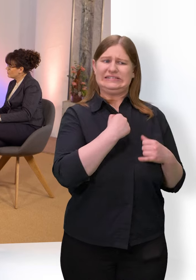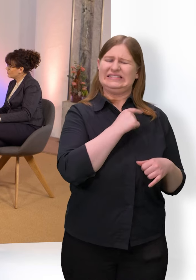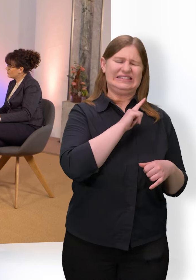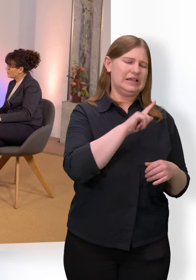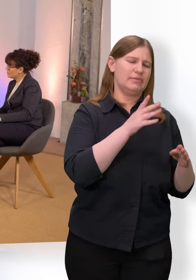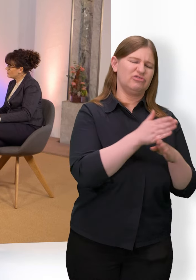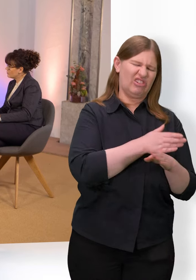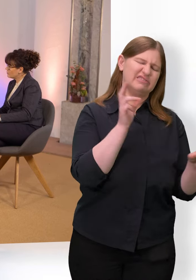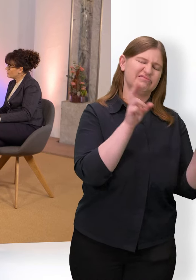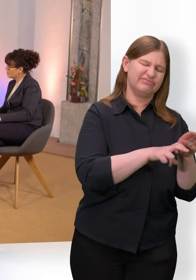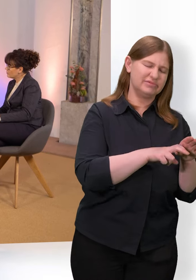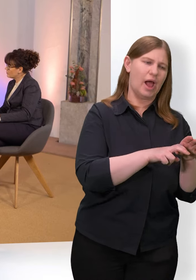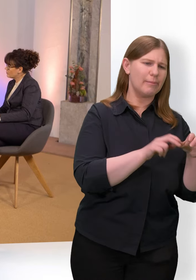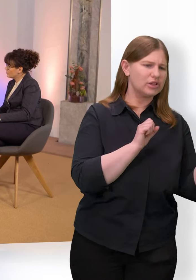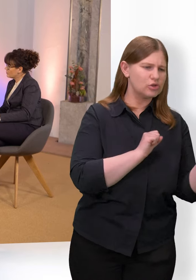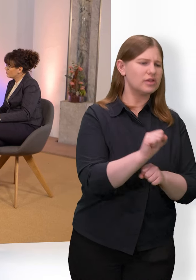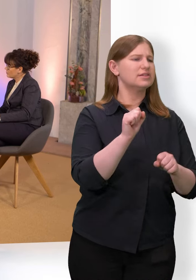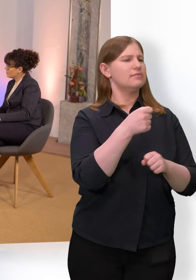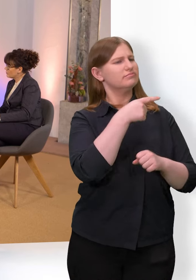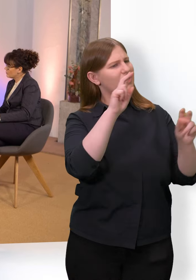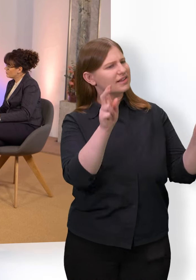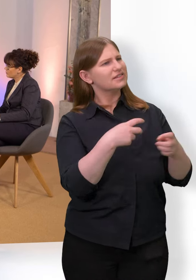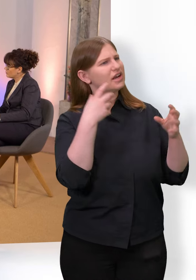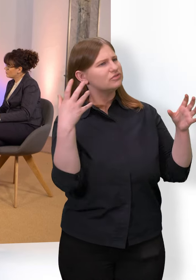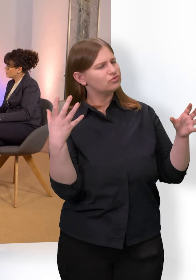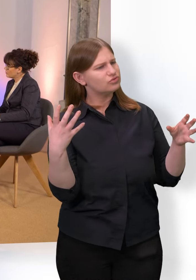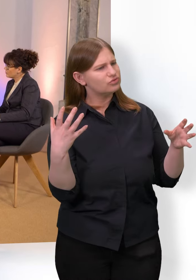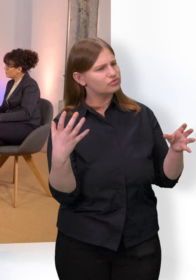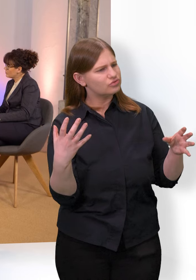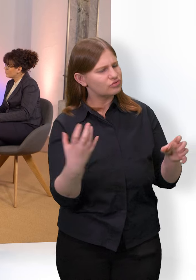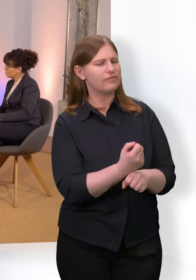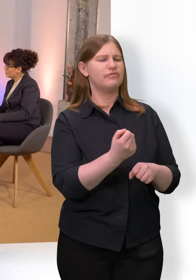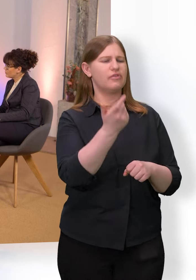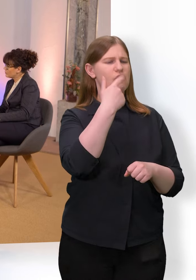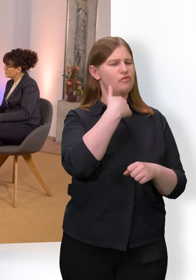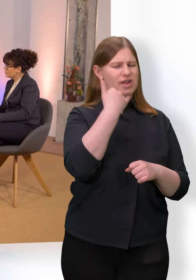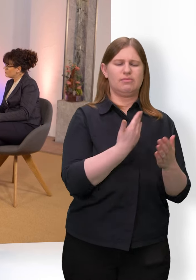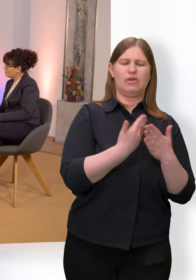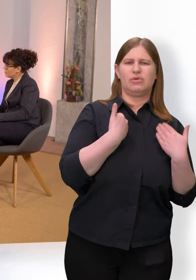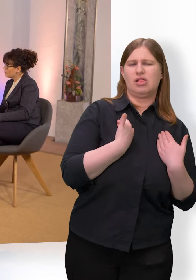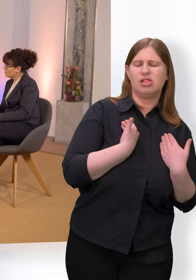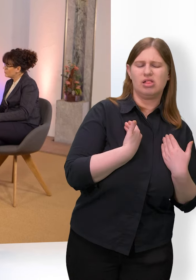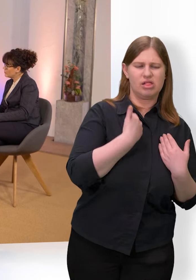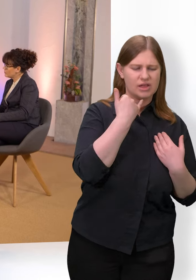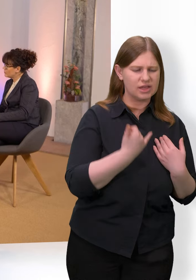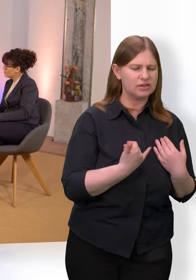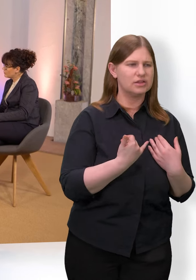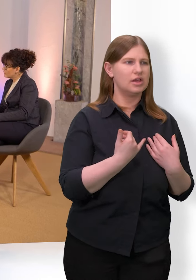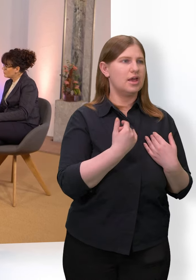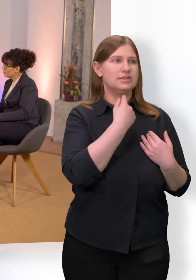die Erzieherinnen und Erzieher, die jetzt hier sind und die mich begleiten, die sind nicht meine Feinde, sondern die